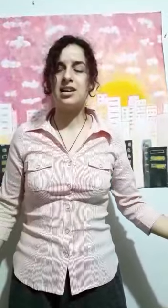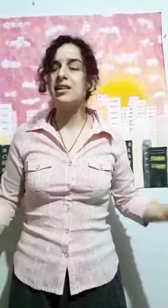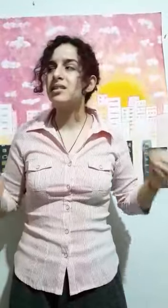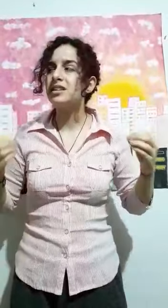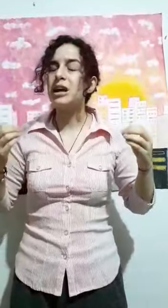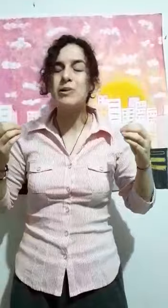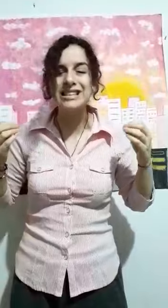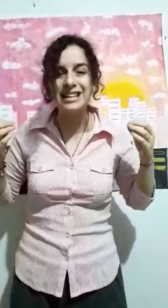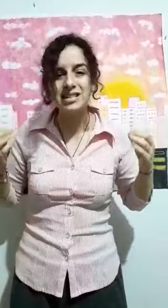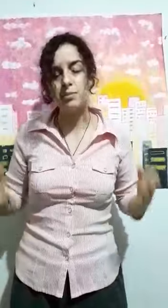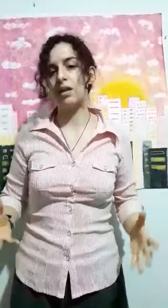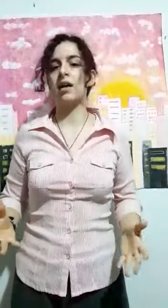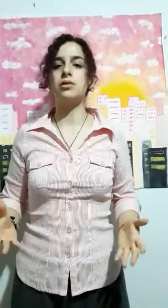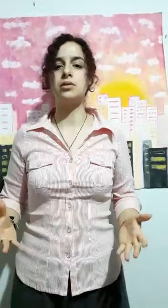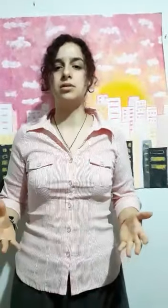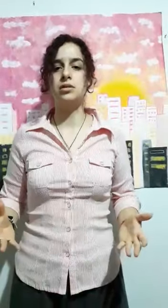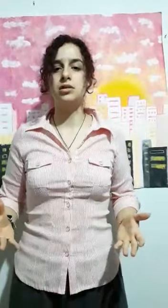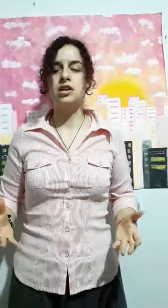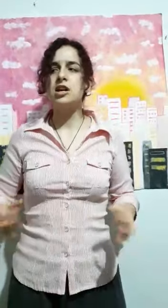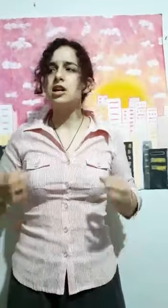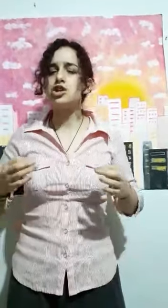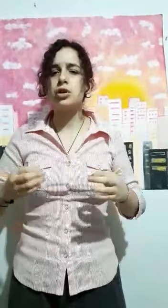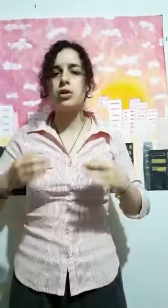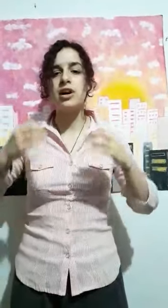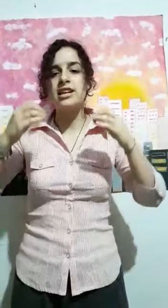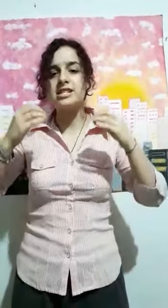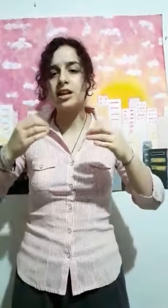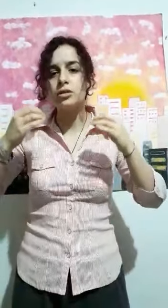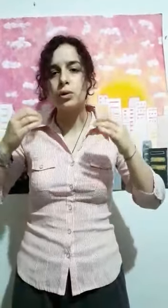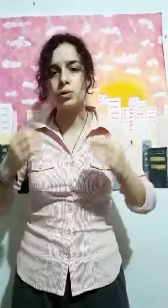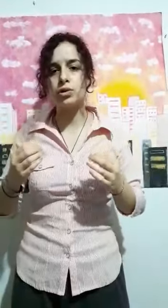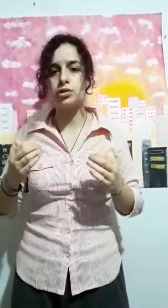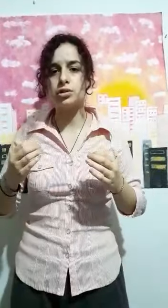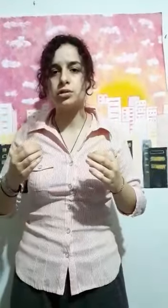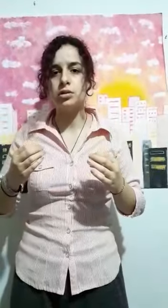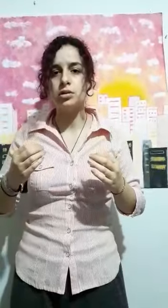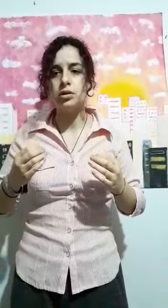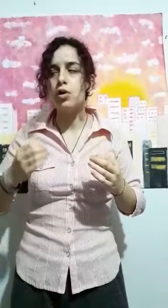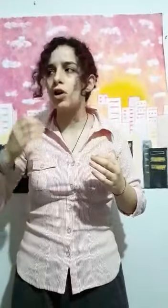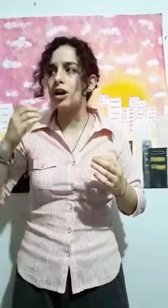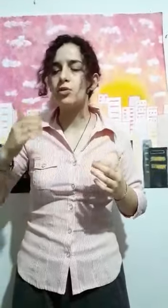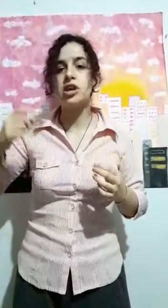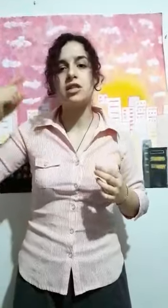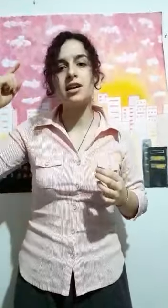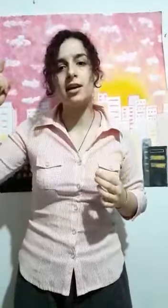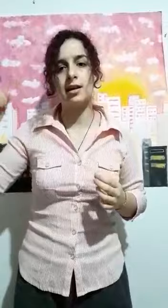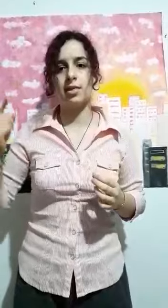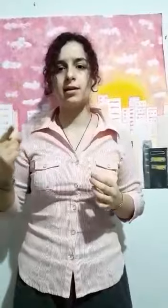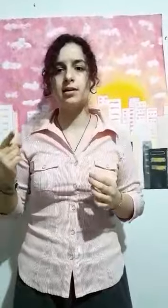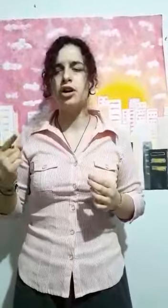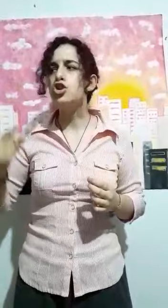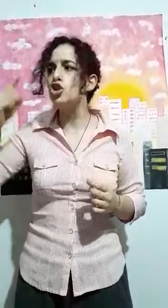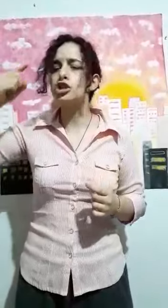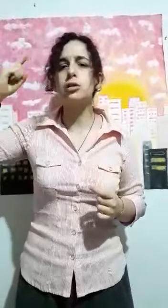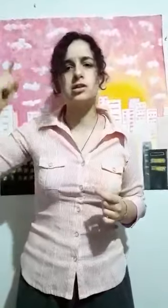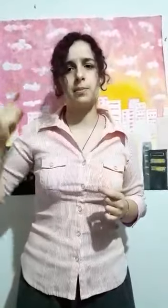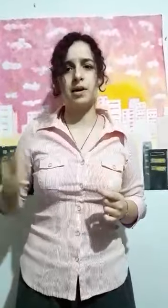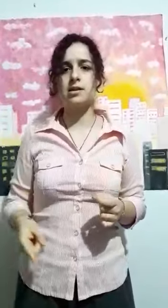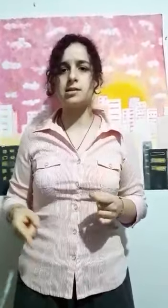La cuenta atrás ha empezado. Y solo estando juntos, lograremos hacer que renazca. No solo este país,